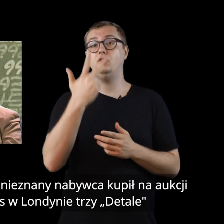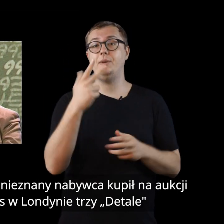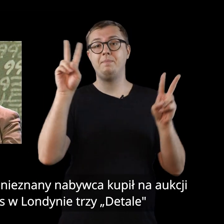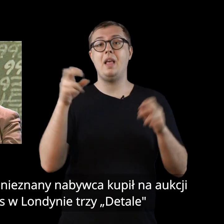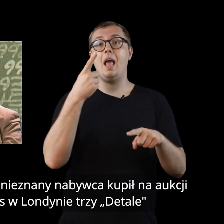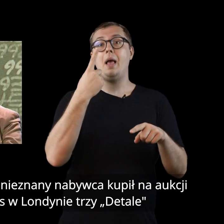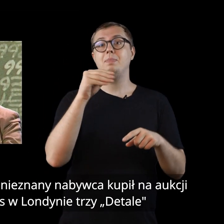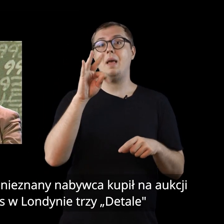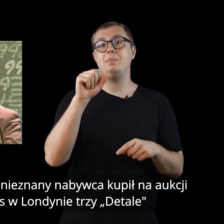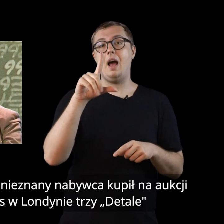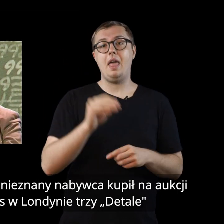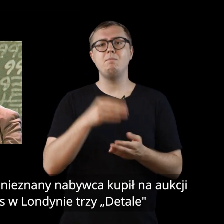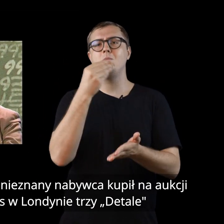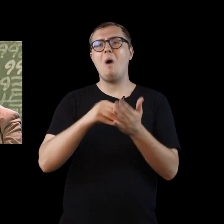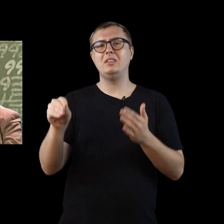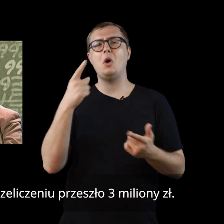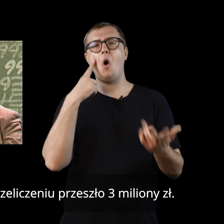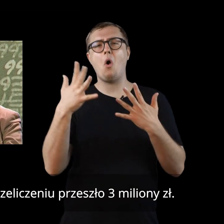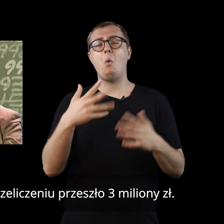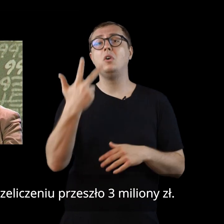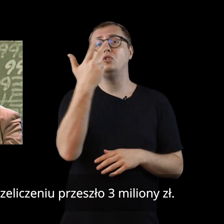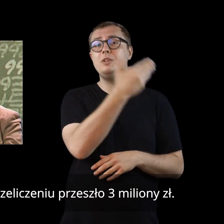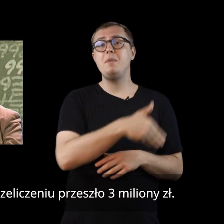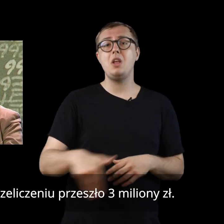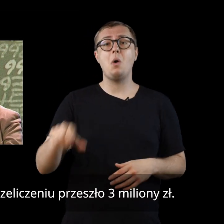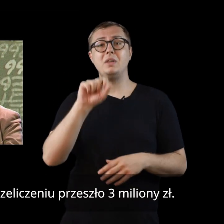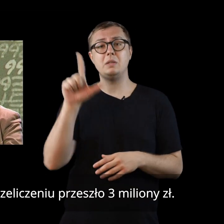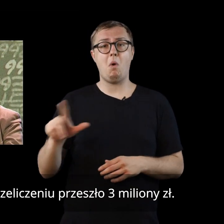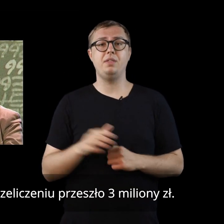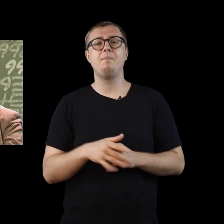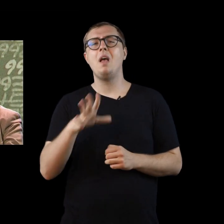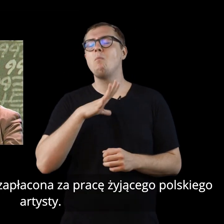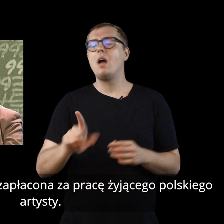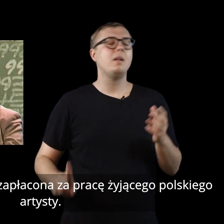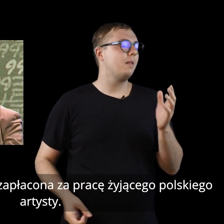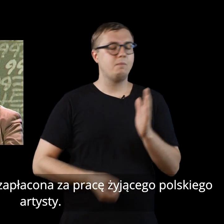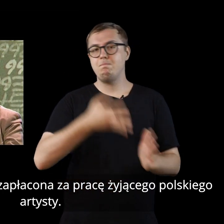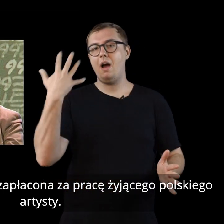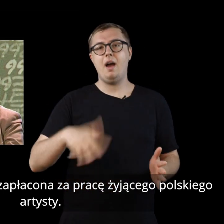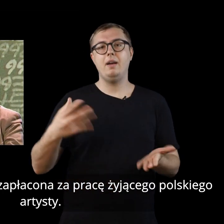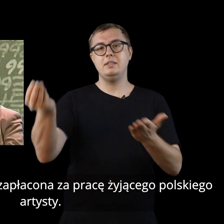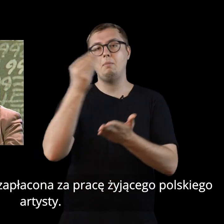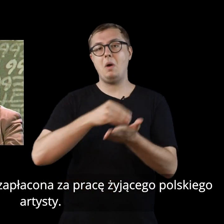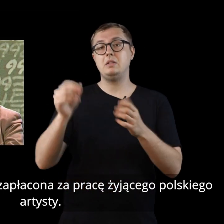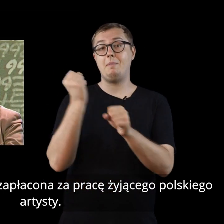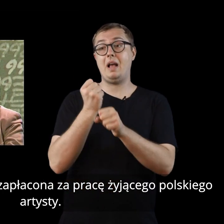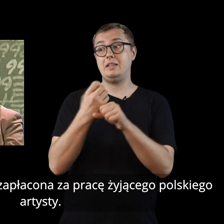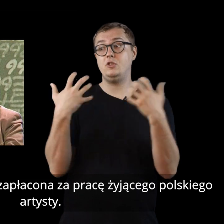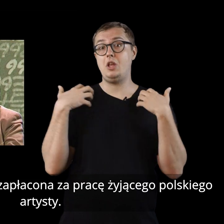Płacąc za nie w przeliczeniu przeszło 3 miliony złotych. Była to najwyższa cena zapłacona za pracę żyjącego polskiego